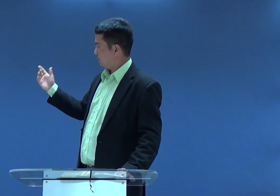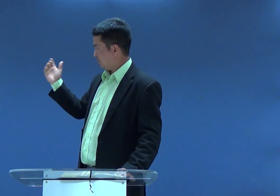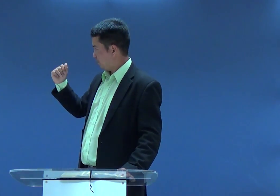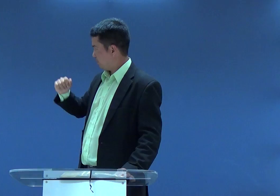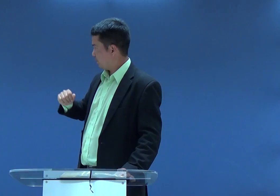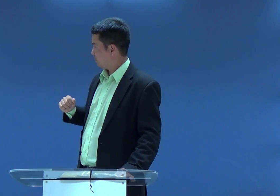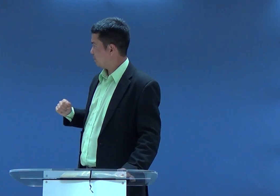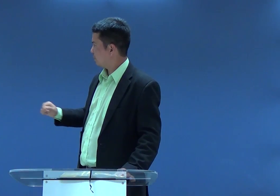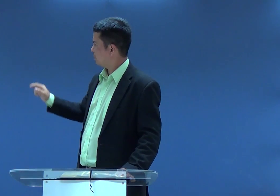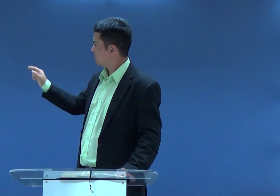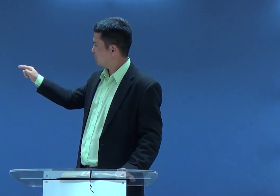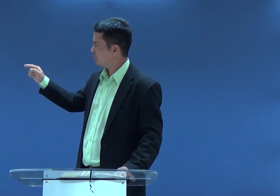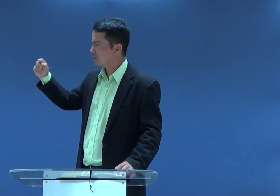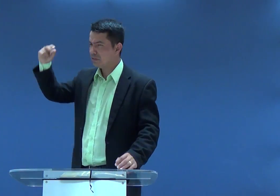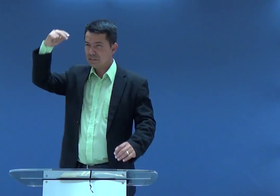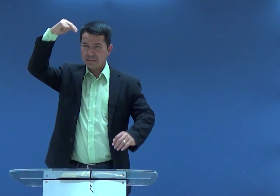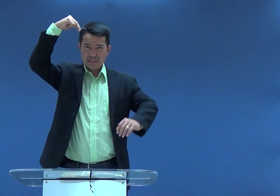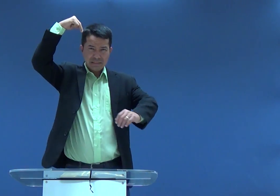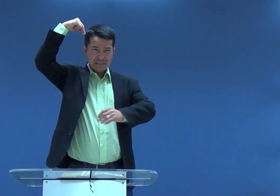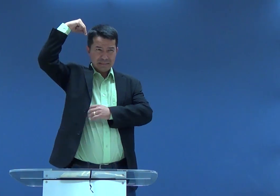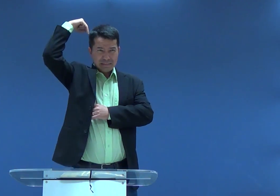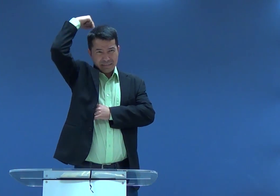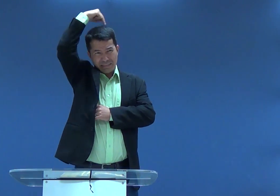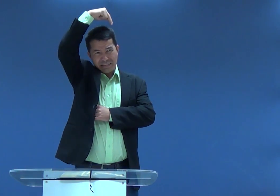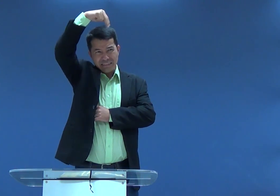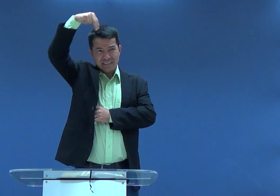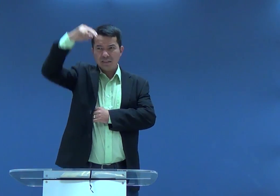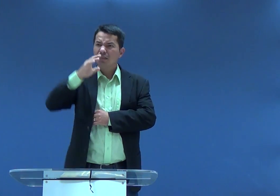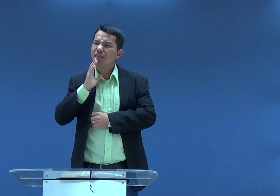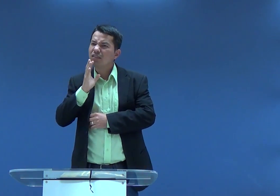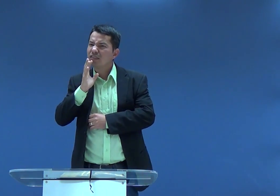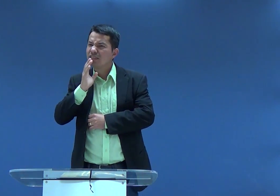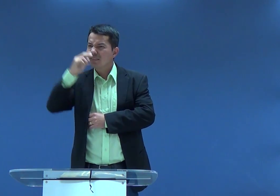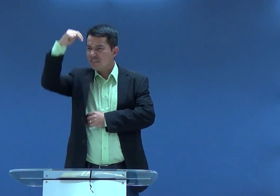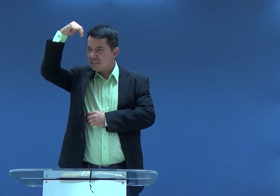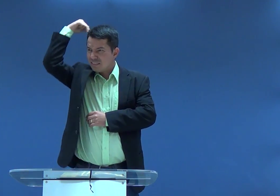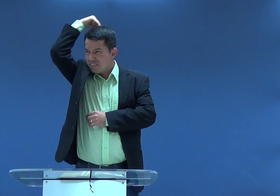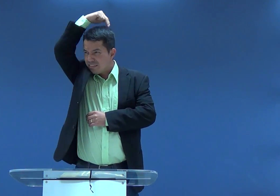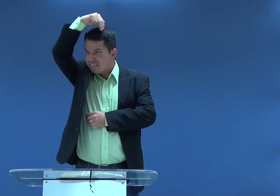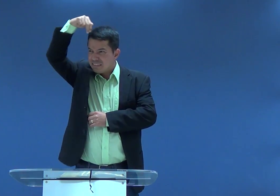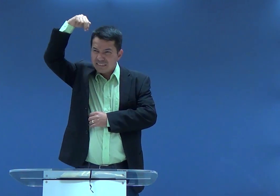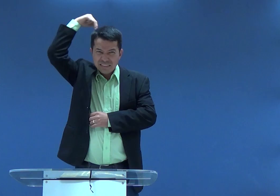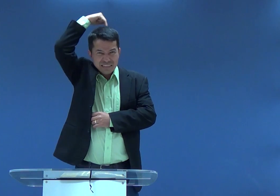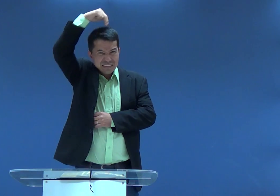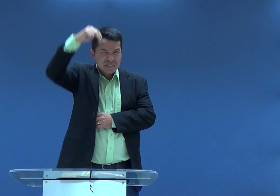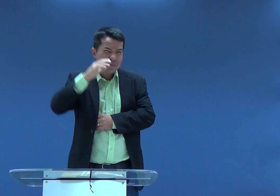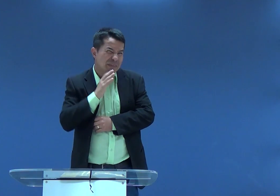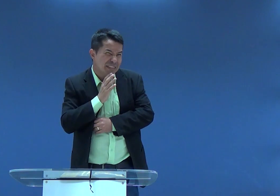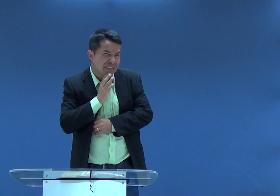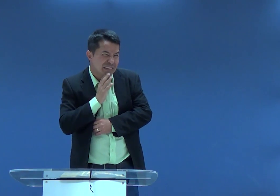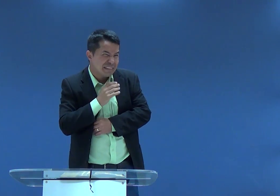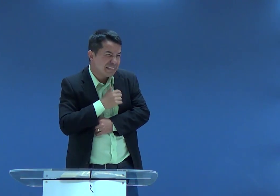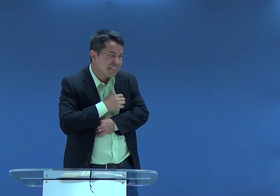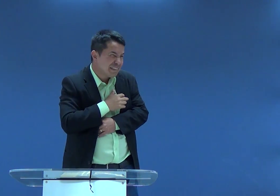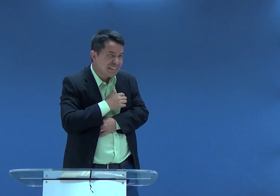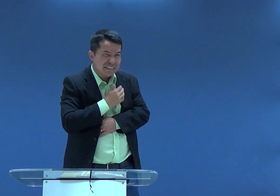Né? Referência do texto. Nazireu. Esse sinal de Nazireu conhece? Sabe do que eu estou falando? Nazireu.